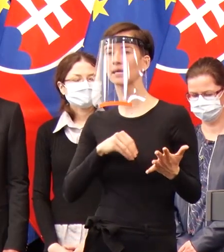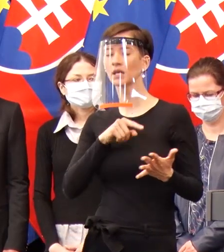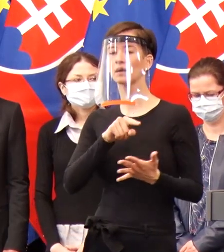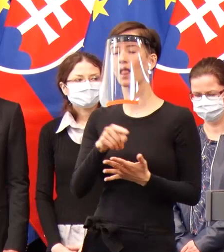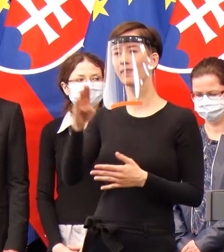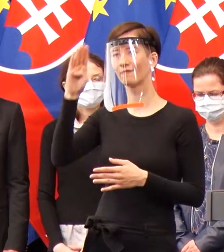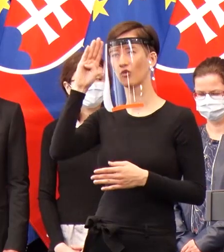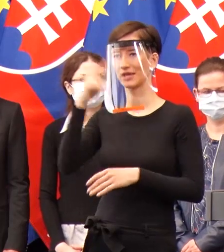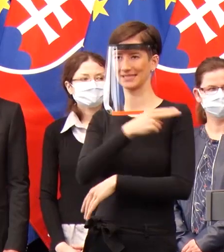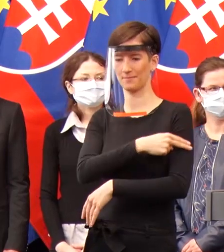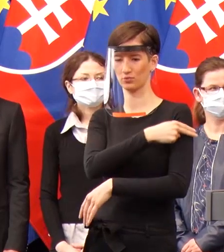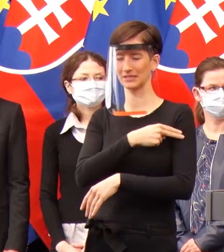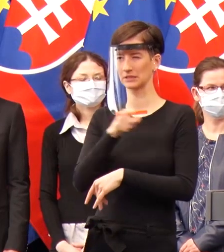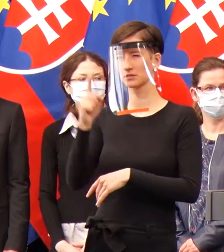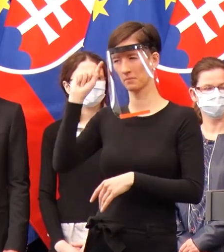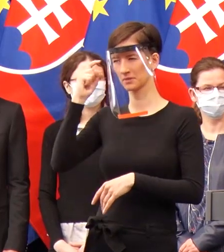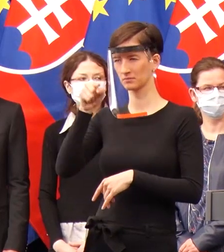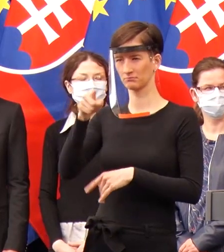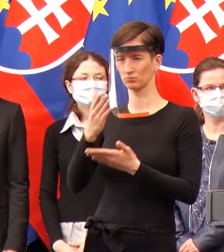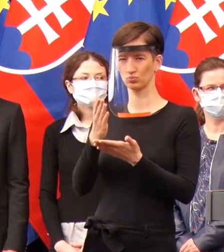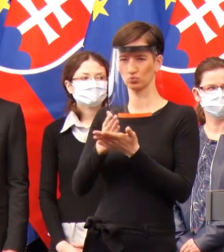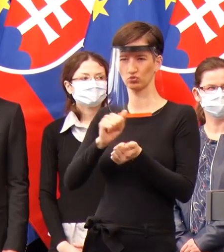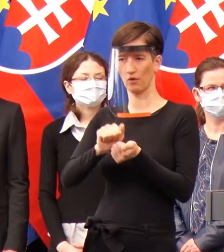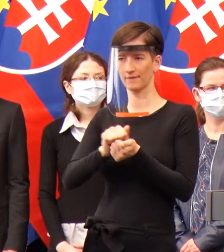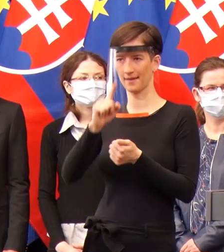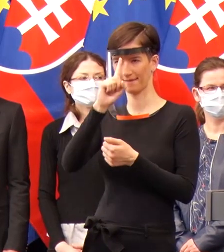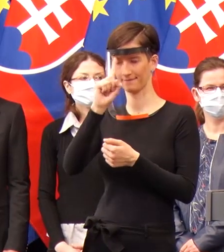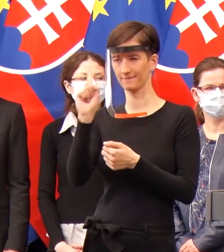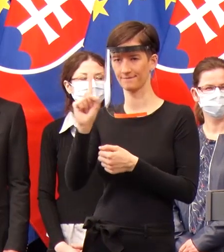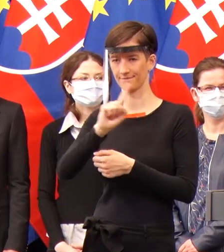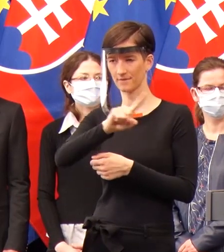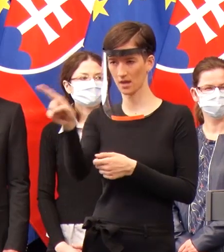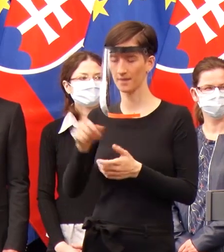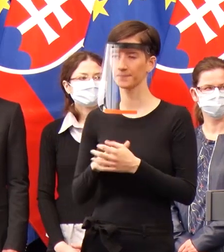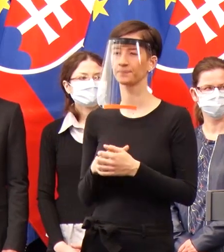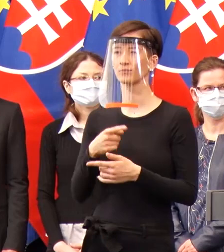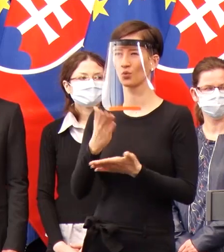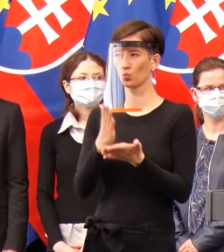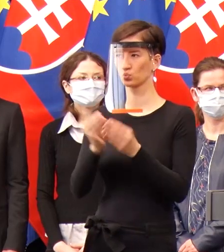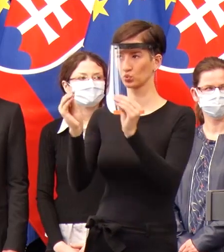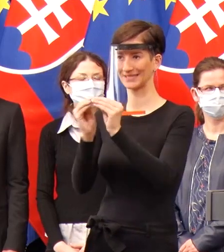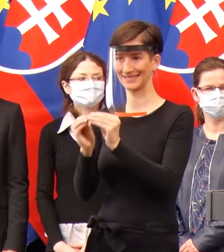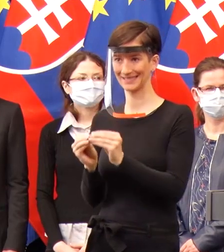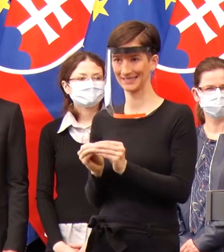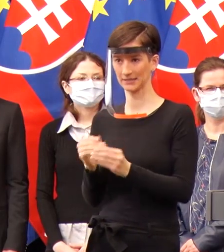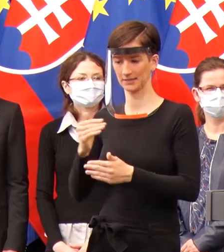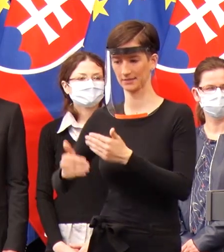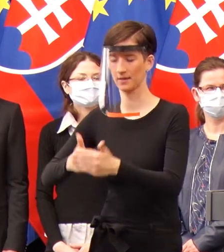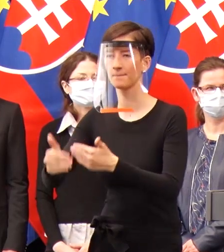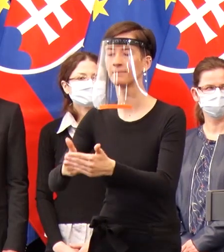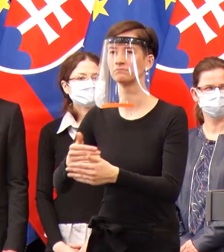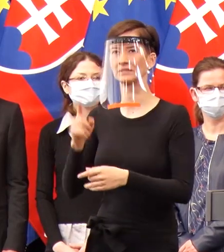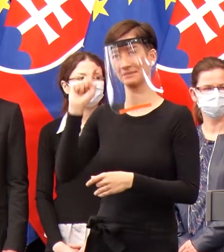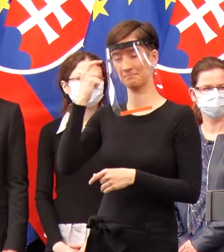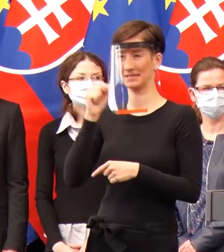Myslím, že aj vy ste túto informáciu priniesli. Hneď, ako nabehol tento systém, tuším, že to bol úplne